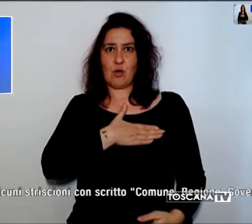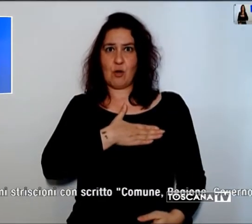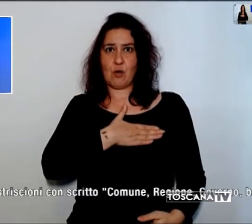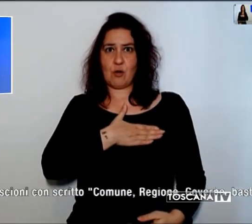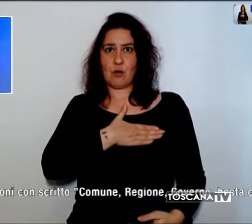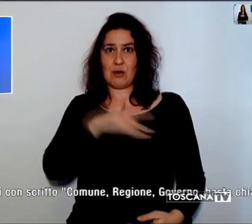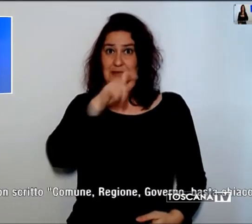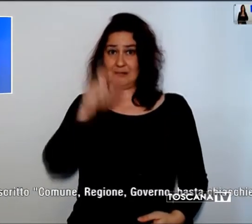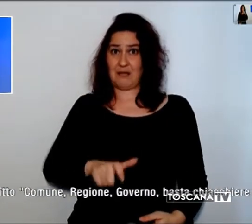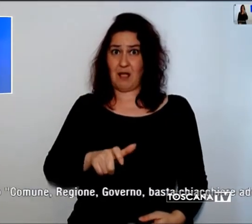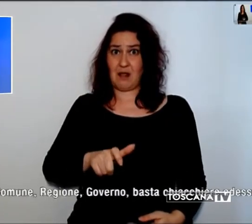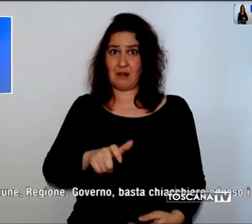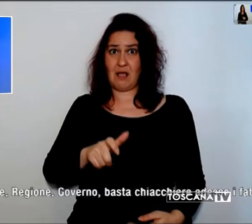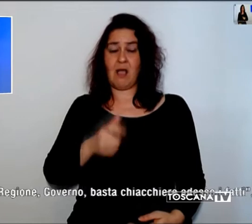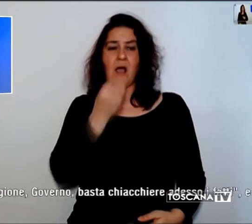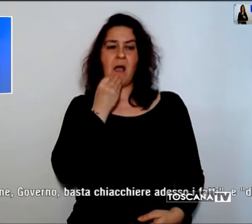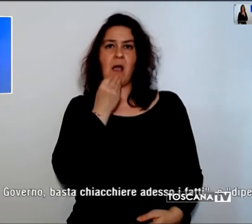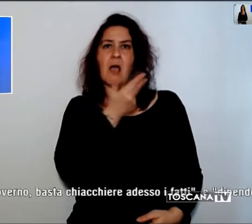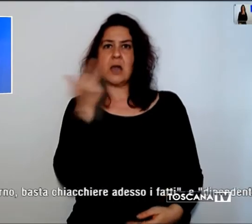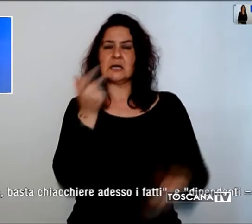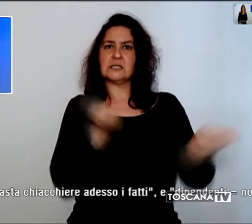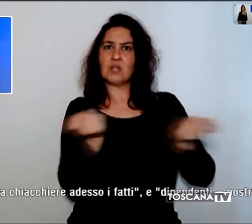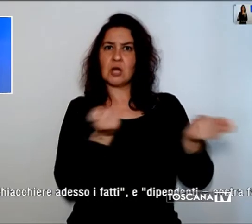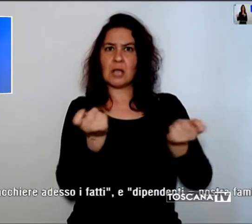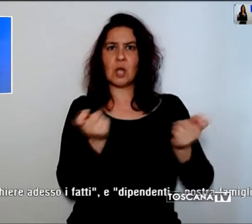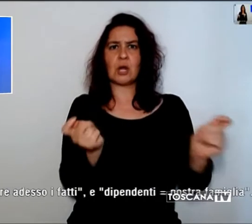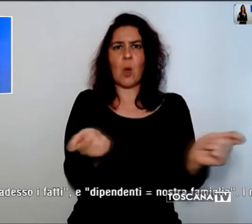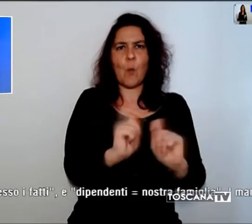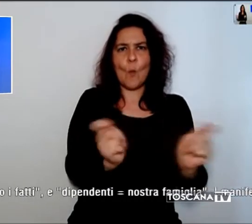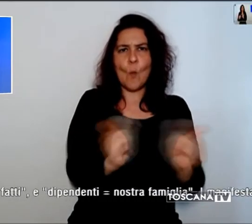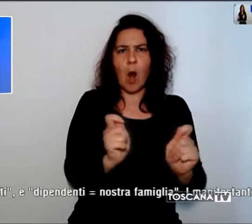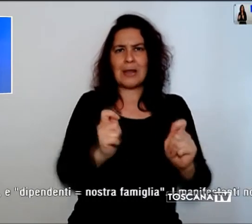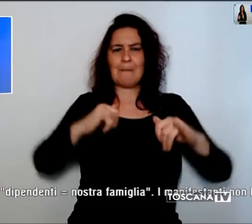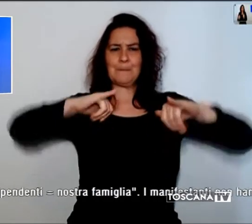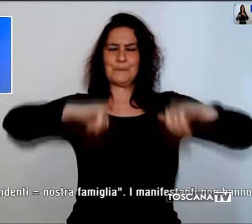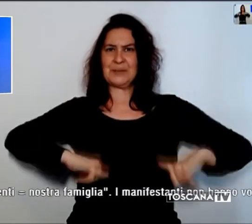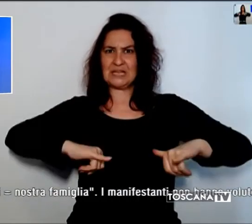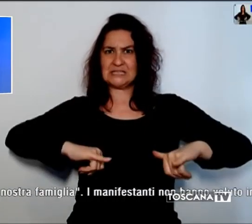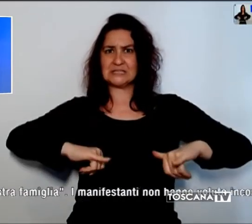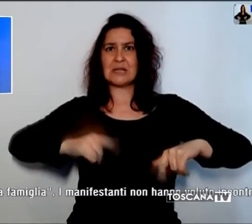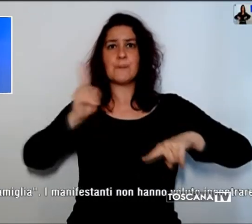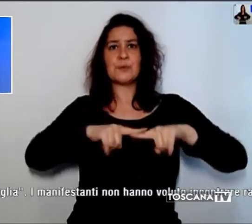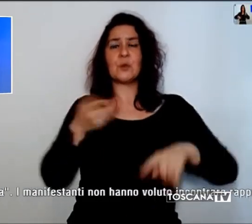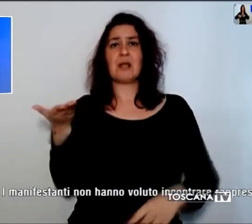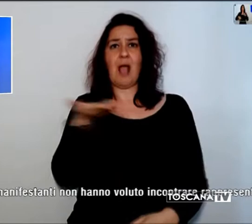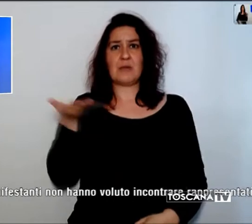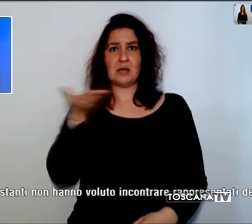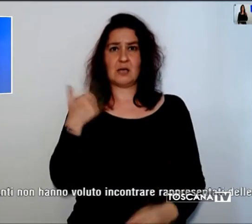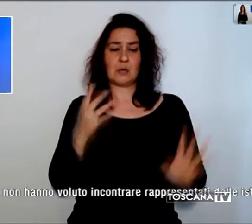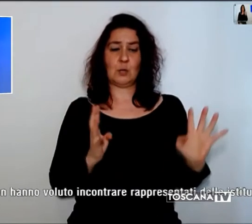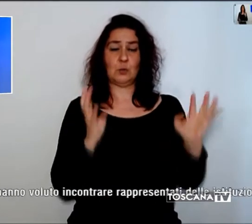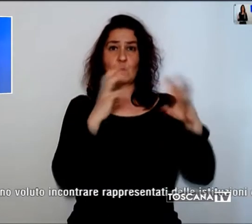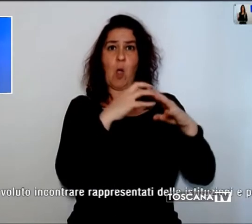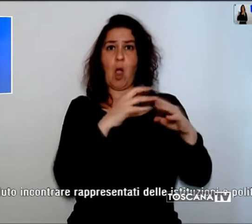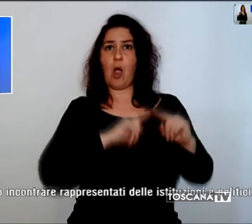cuochi, pizzaioli ma anche camerieri e personale dei locali hanno sfilato da Piazza del Duomo a Piazza